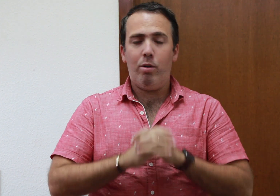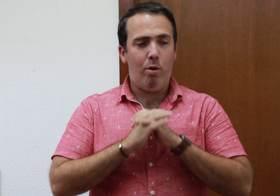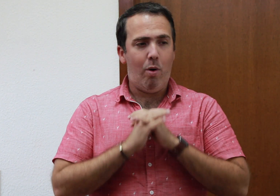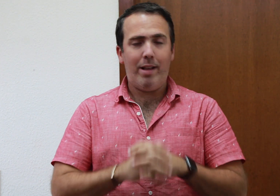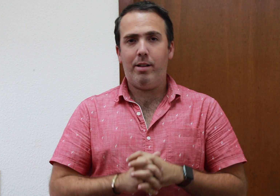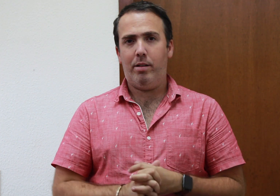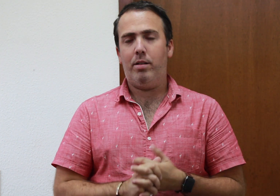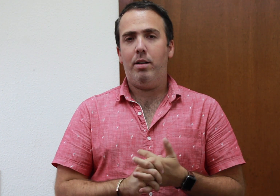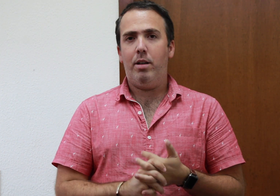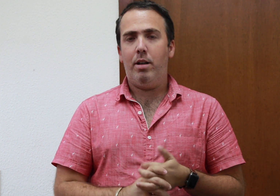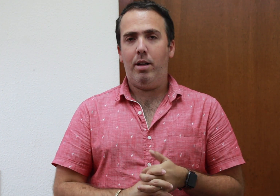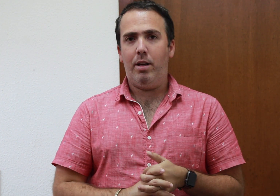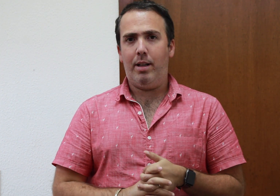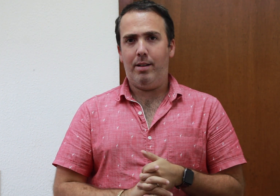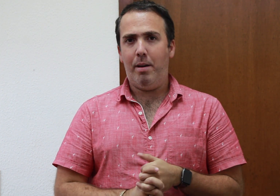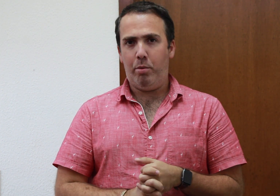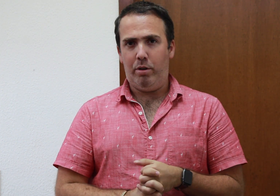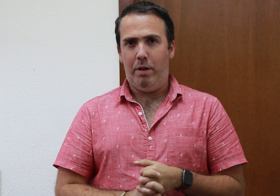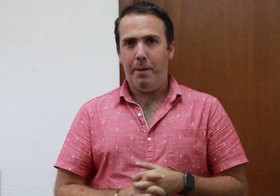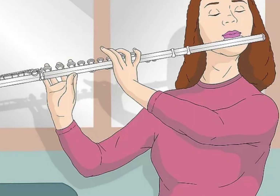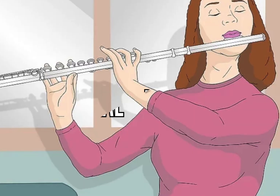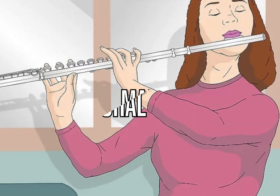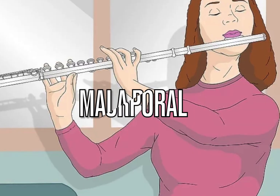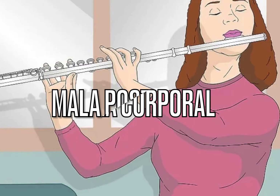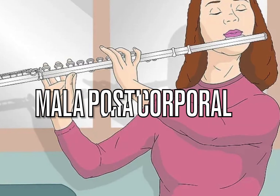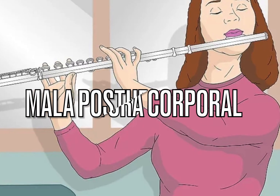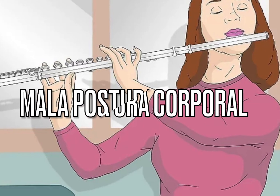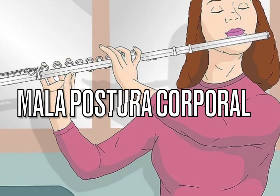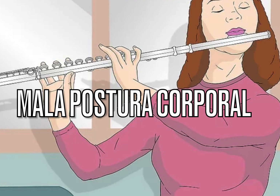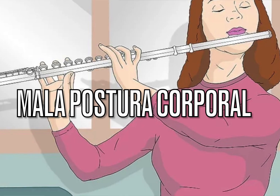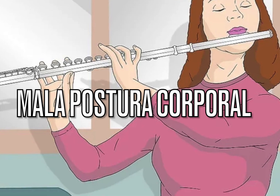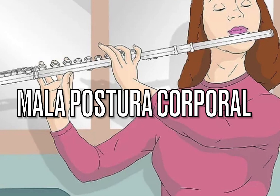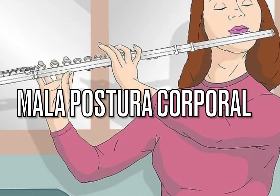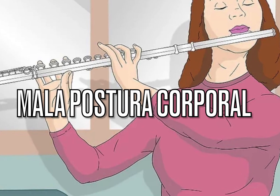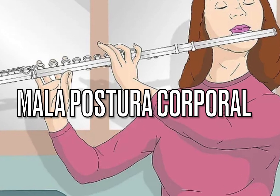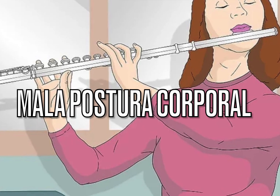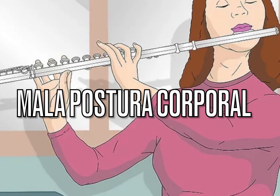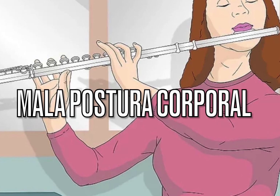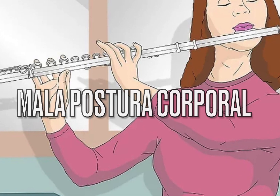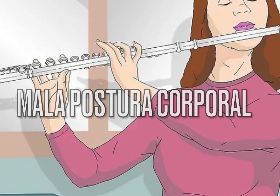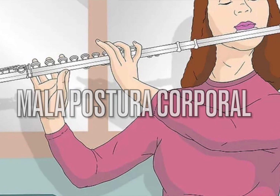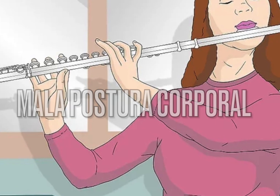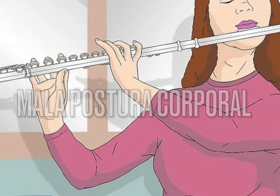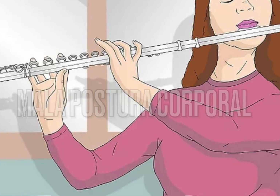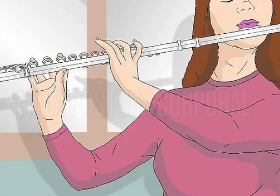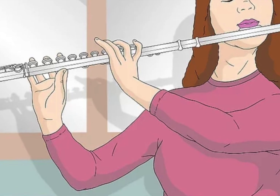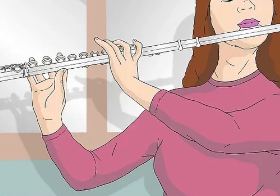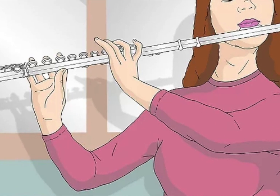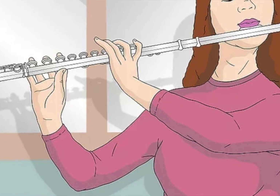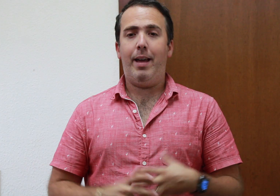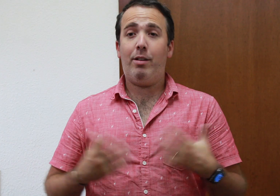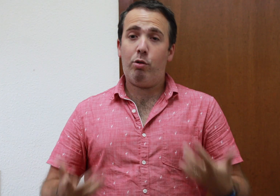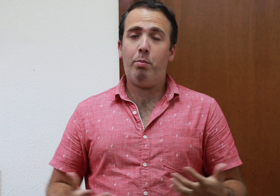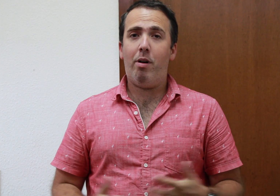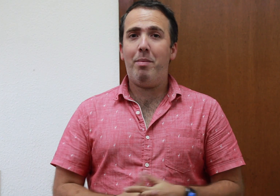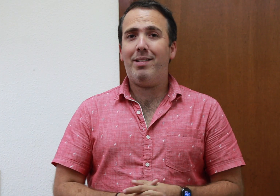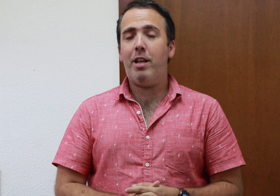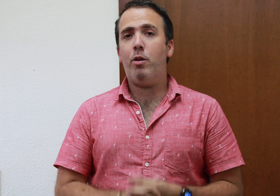lo antes que te sea posible. El error número tres es la postura corporal. Esto es un problema serio